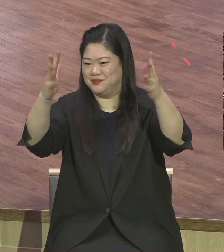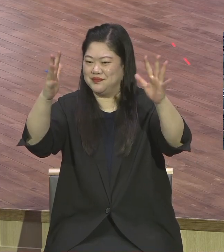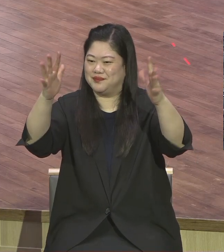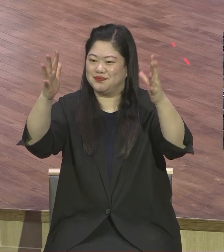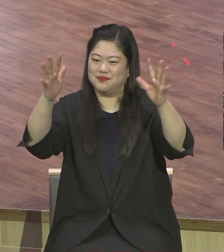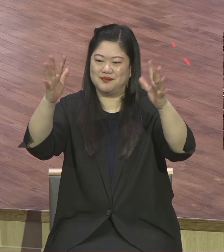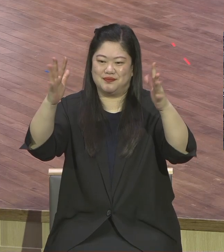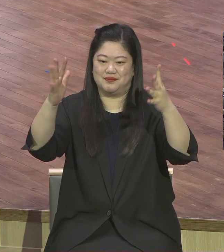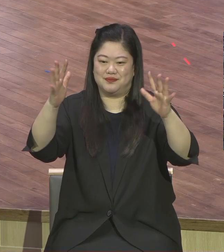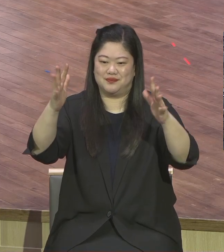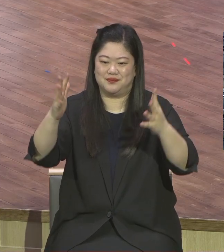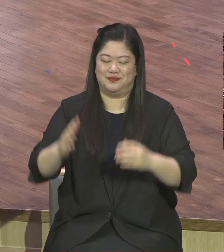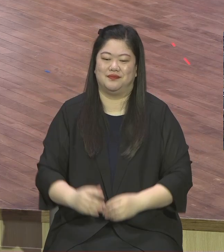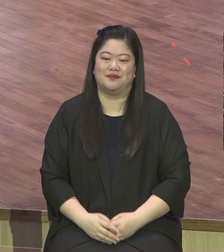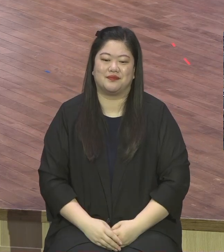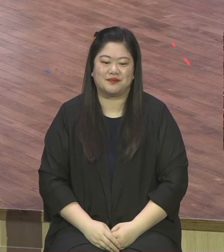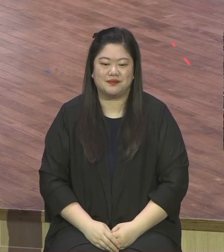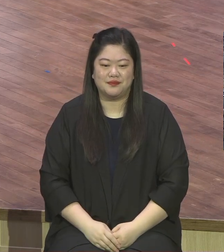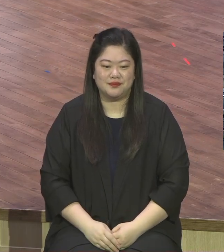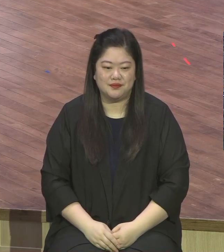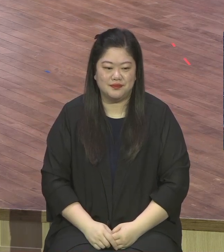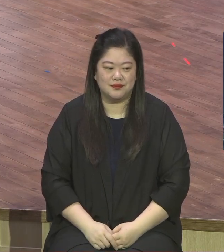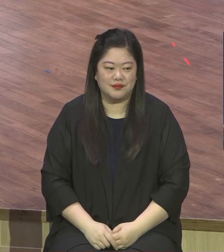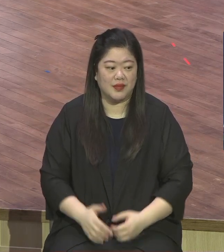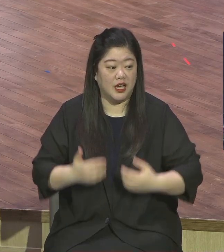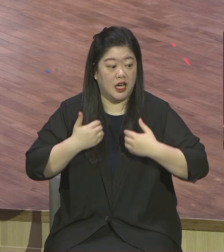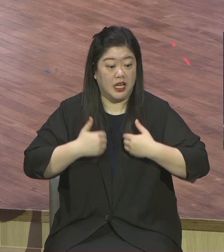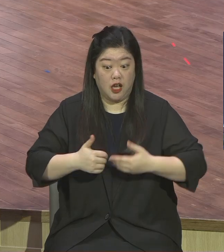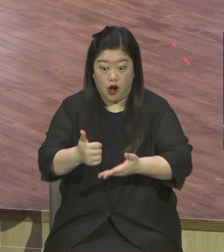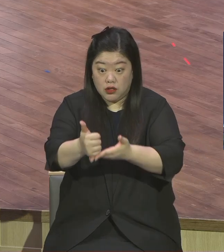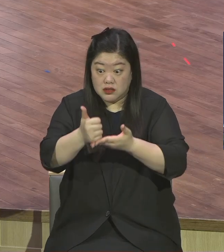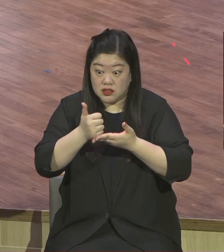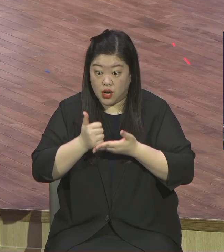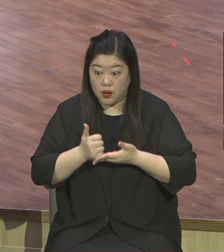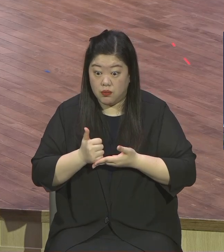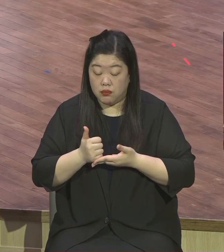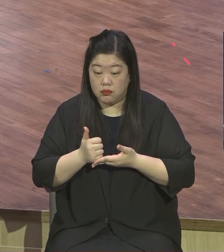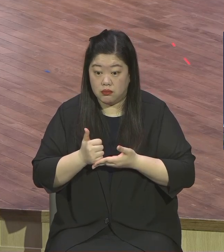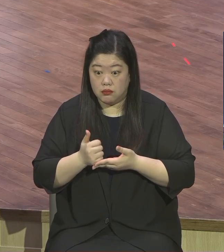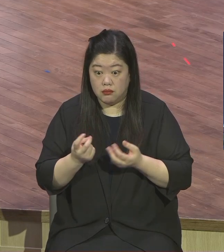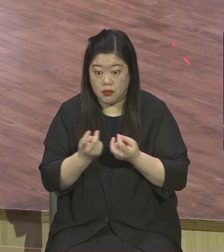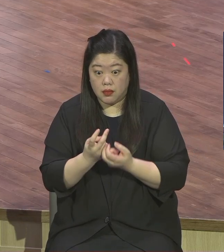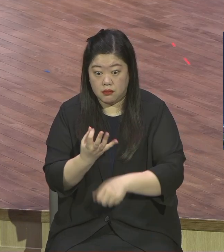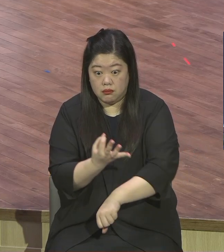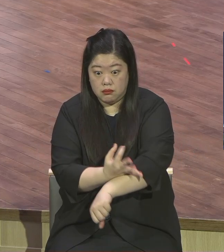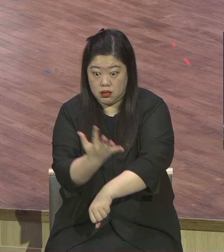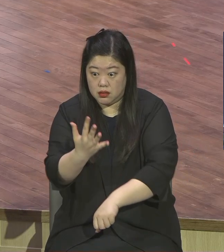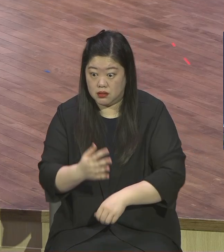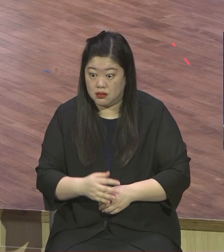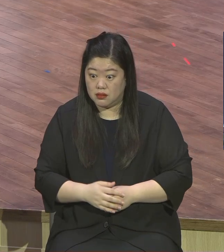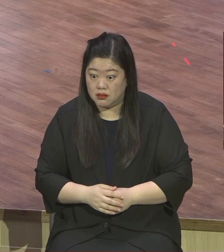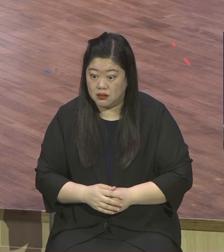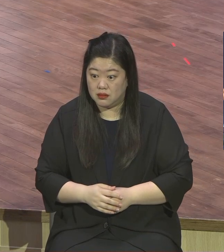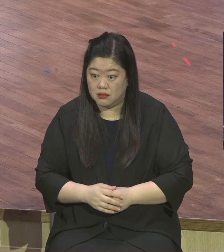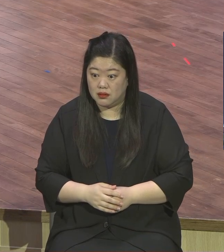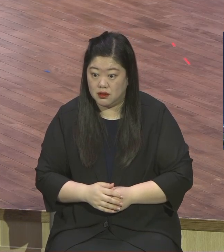이렇게 예수 믿고 구원 받으니 간단이라는 단어도 없어요 1초 0초도 필요합니다 예수 영접 끝이에요